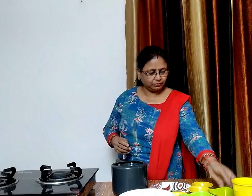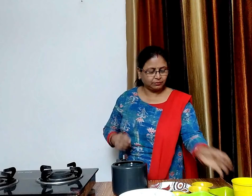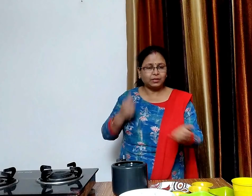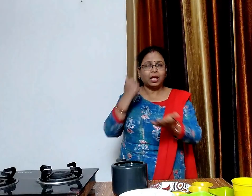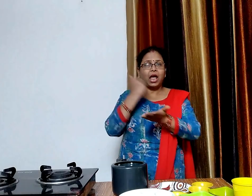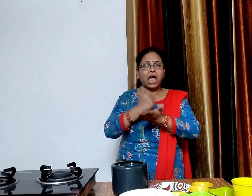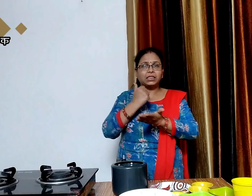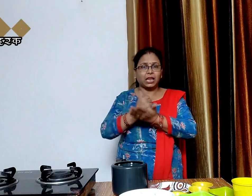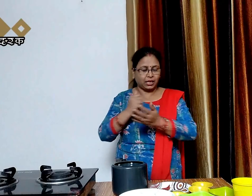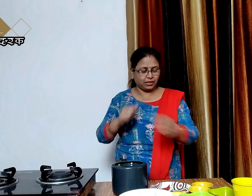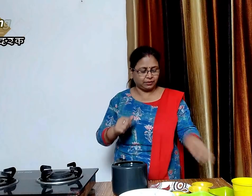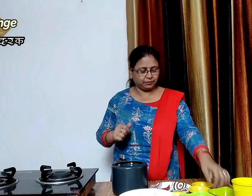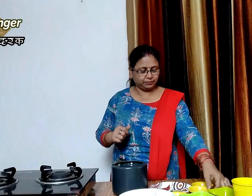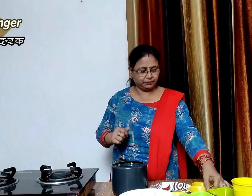एक छोटा टुकडा अद्रक